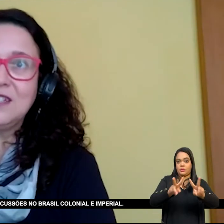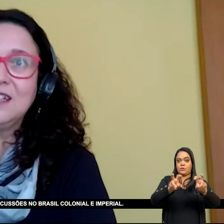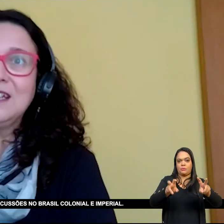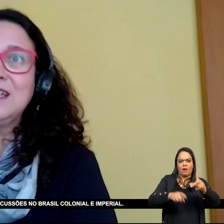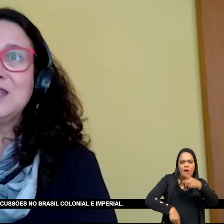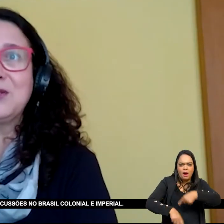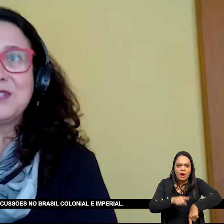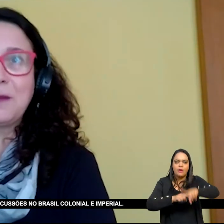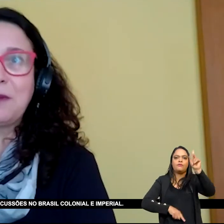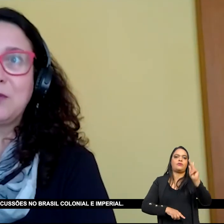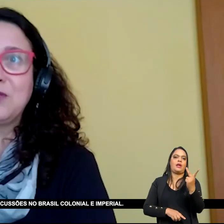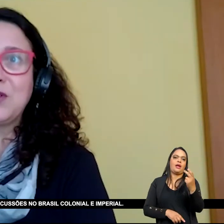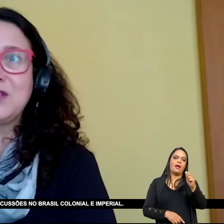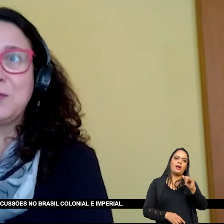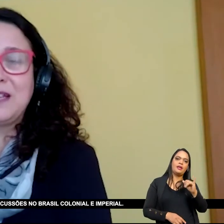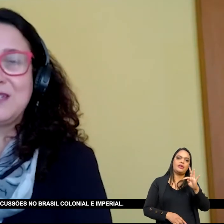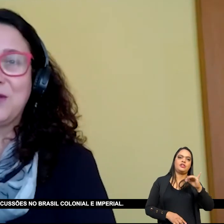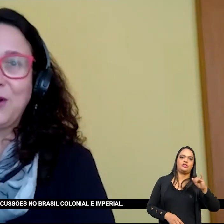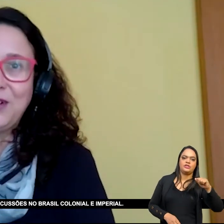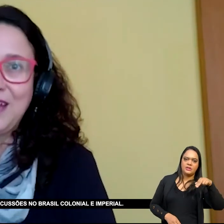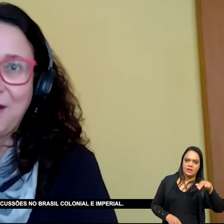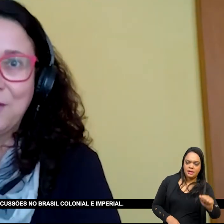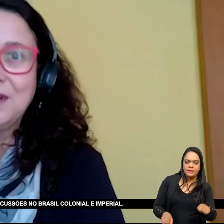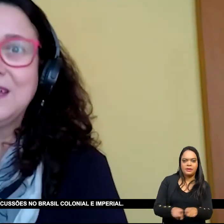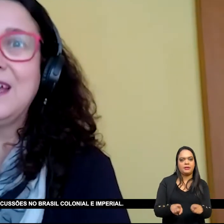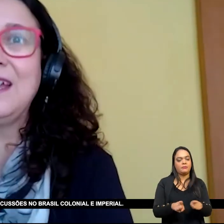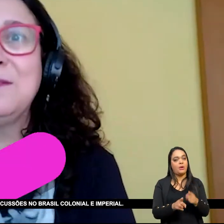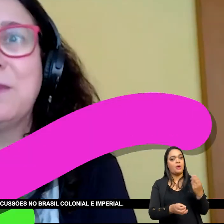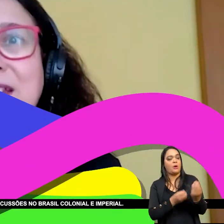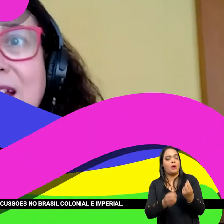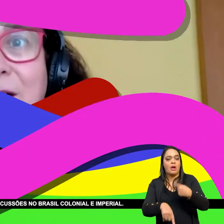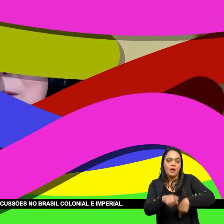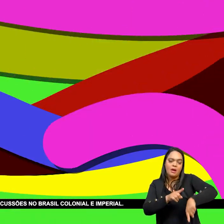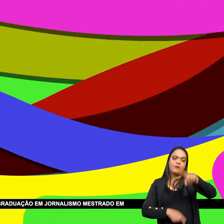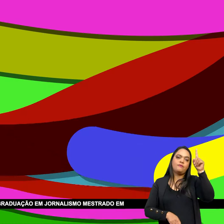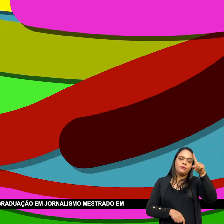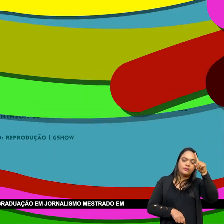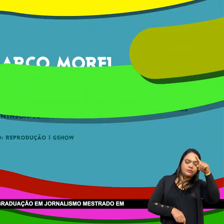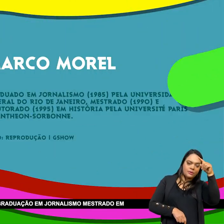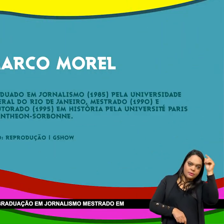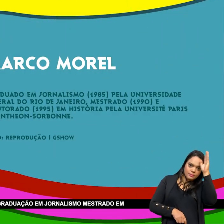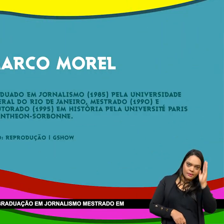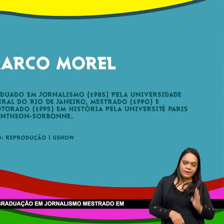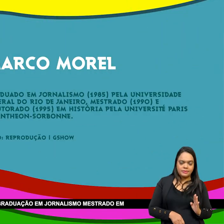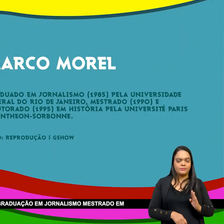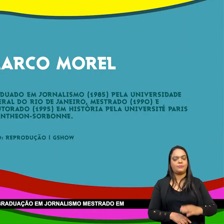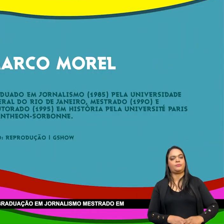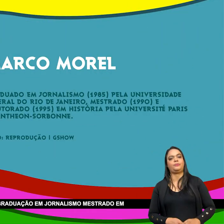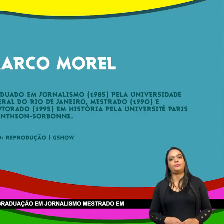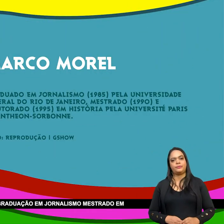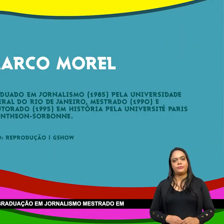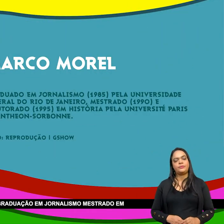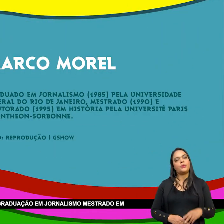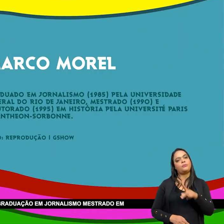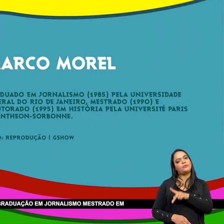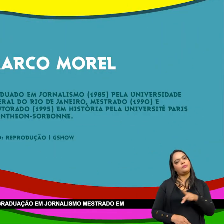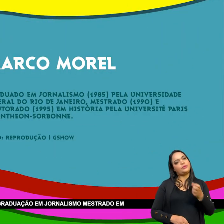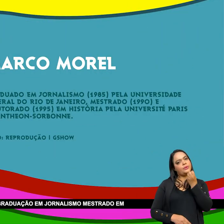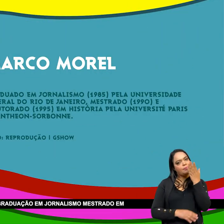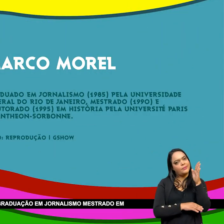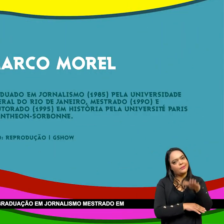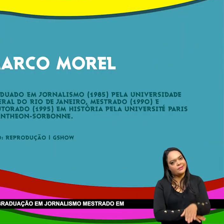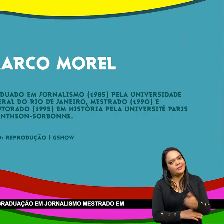Aitiana E suas repercussões no Brasil colonial e imperial Professor Marco Morel, boa tarde a todos